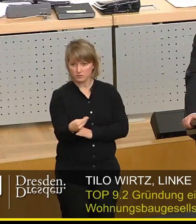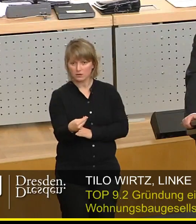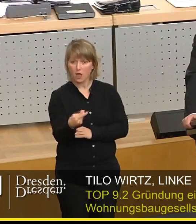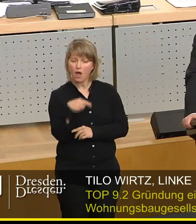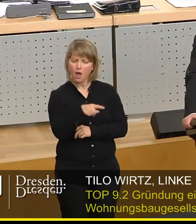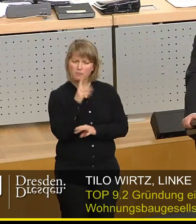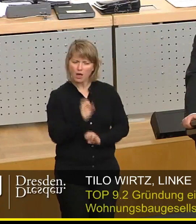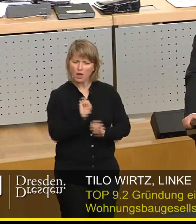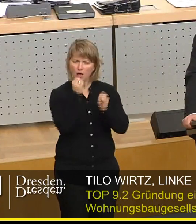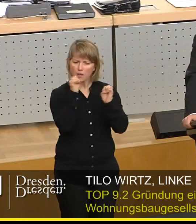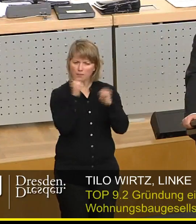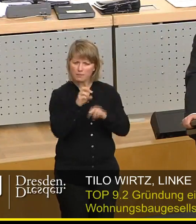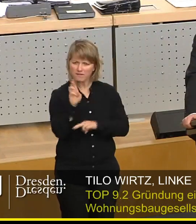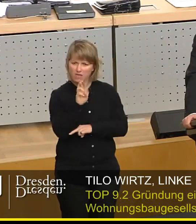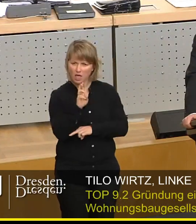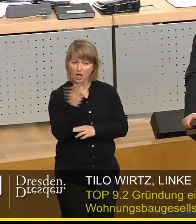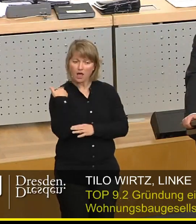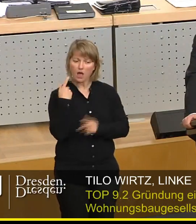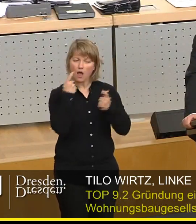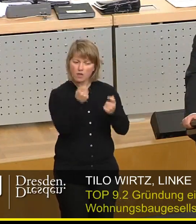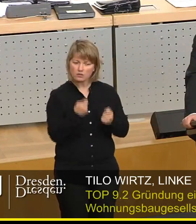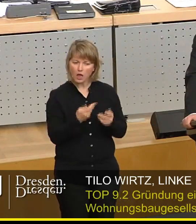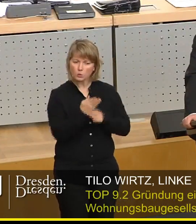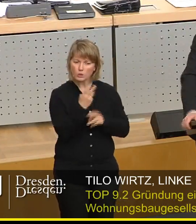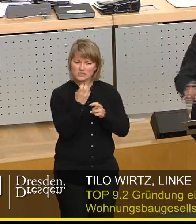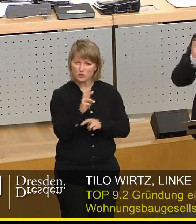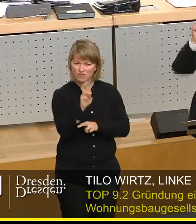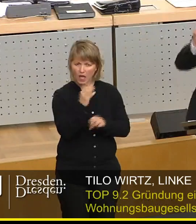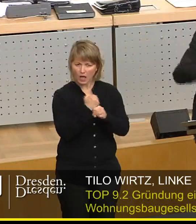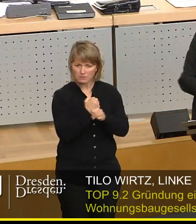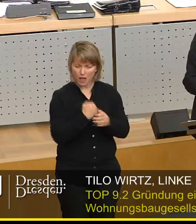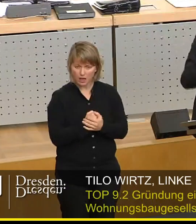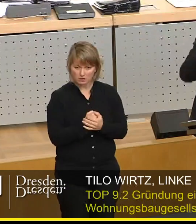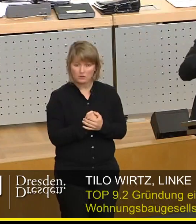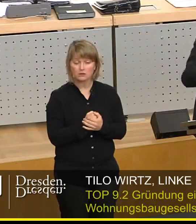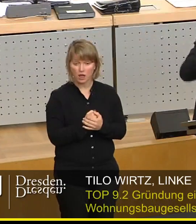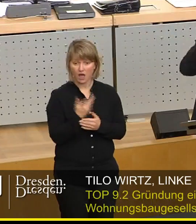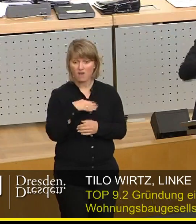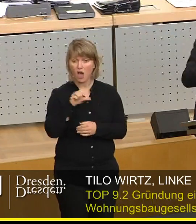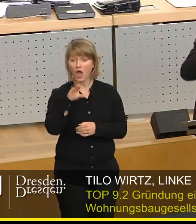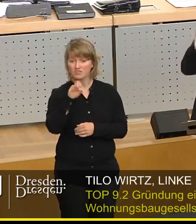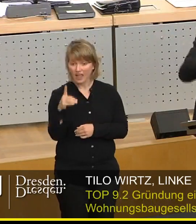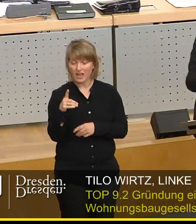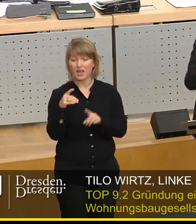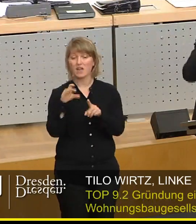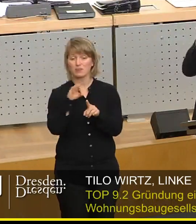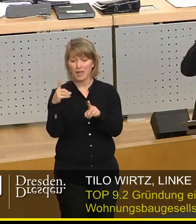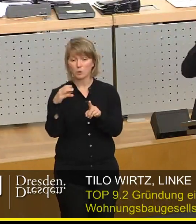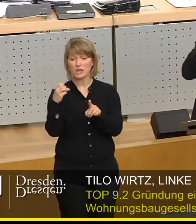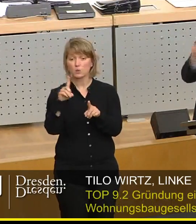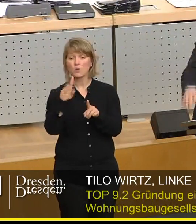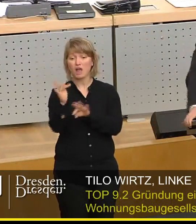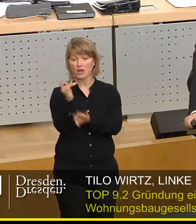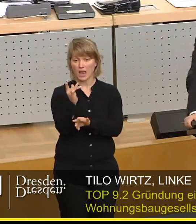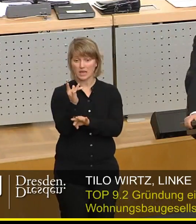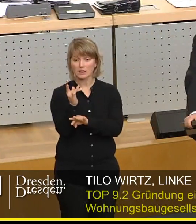aber hier beschließen lassen und beantragt und auch durchgesetzt, und zwar gegen die Stimmen von AfD, FDP und CDU? Das